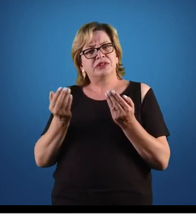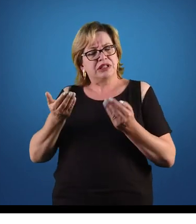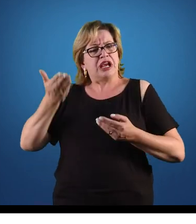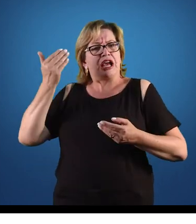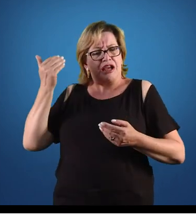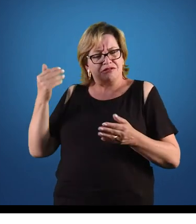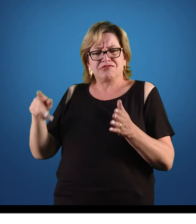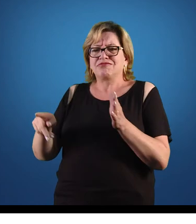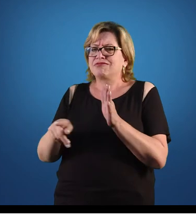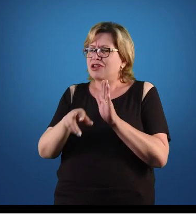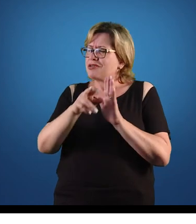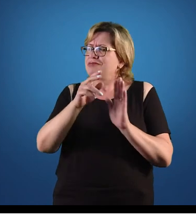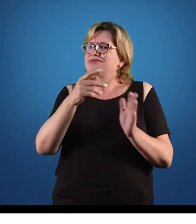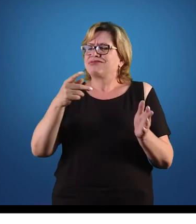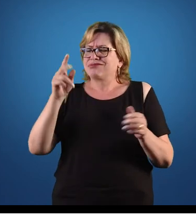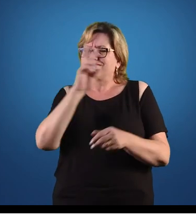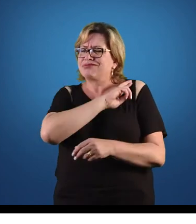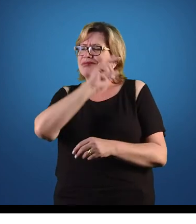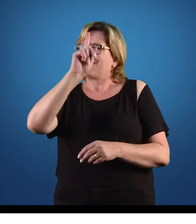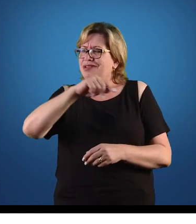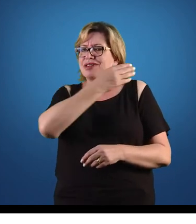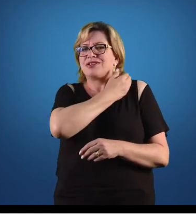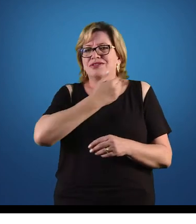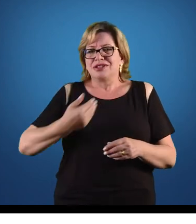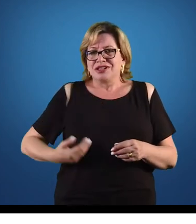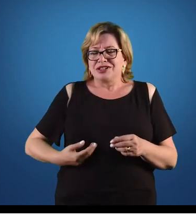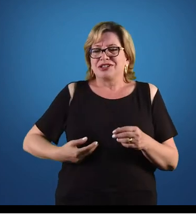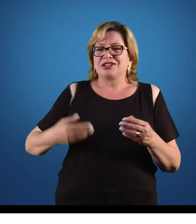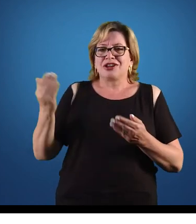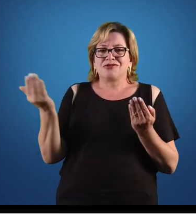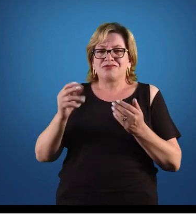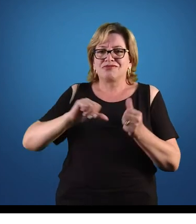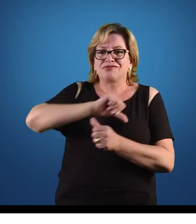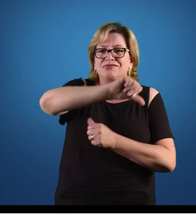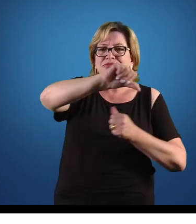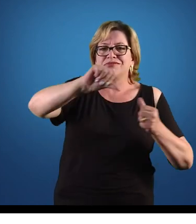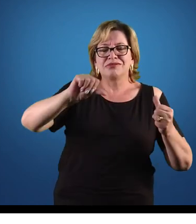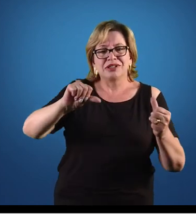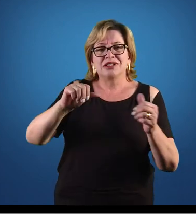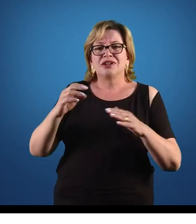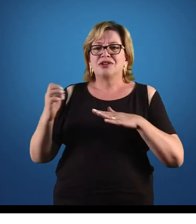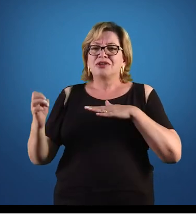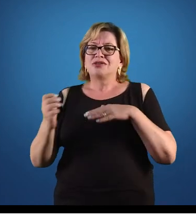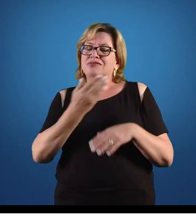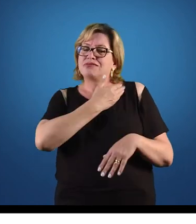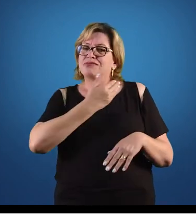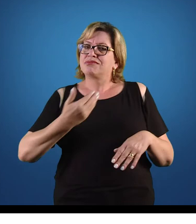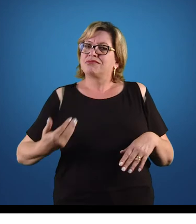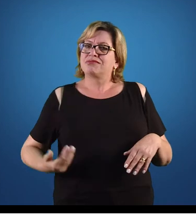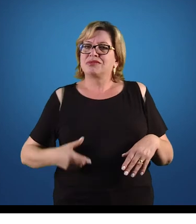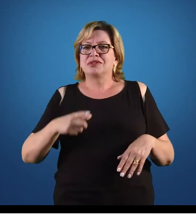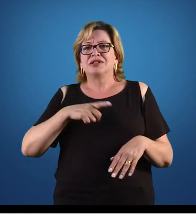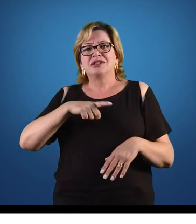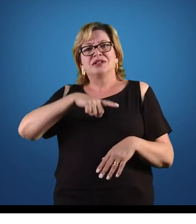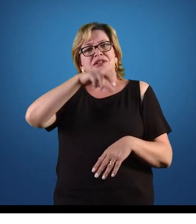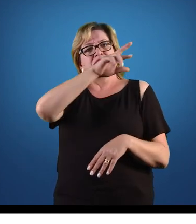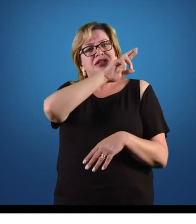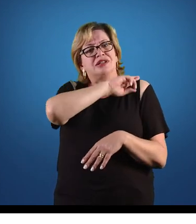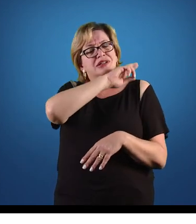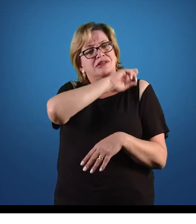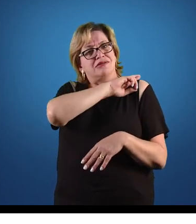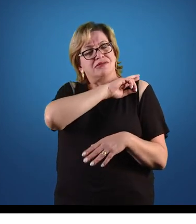na mão do poder público e foram repassados, né? O Estado tem a função, por previsão